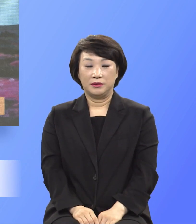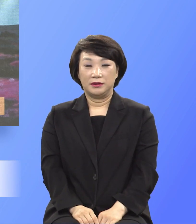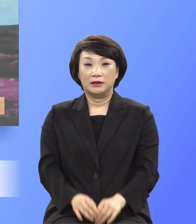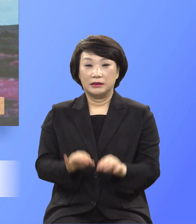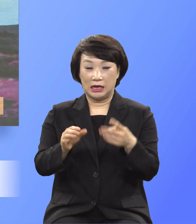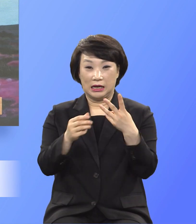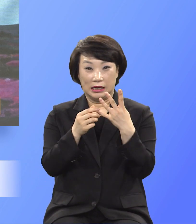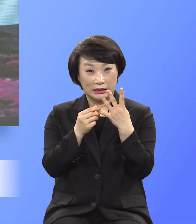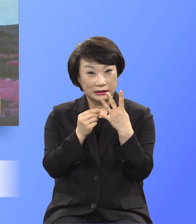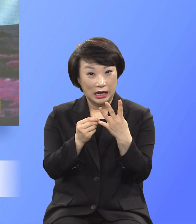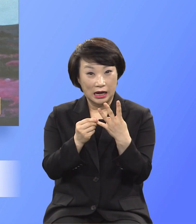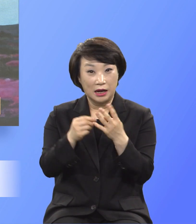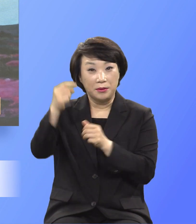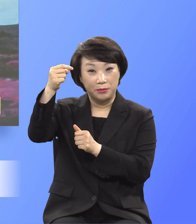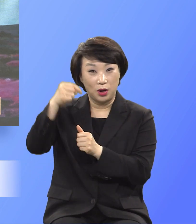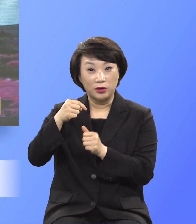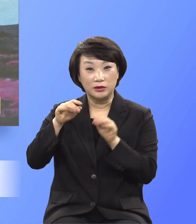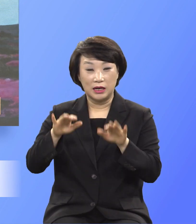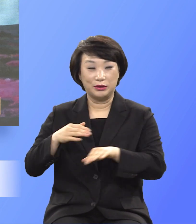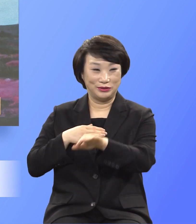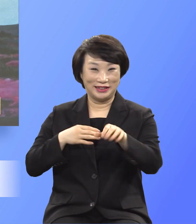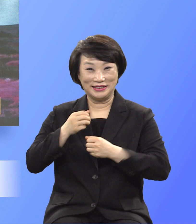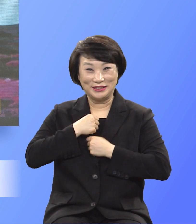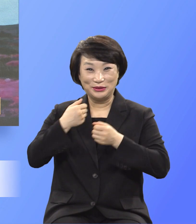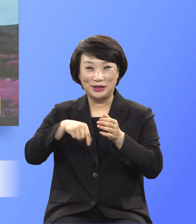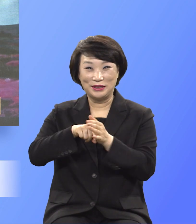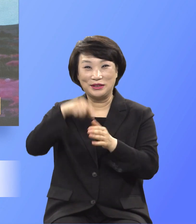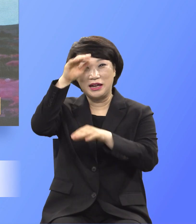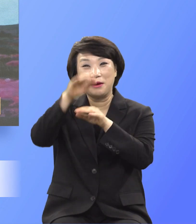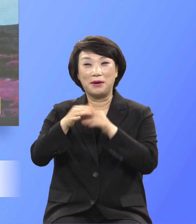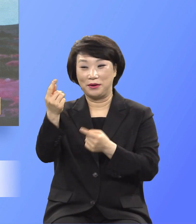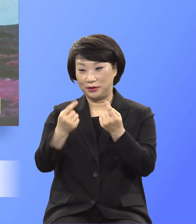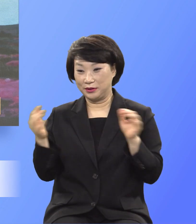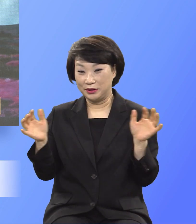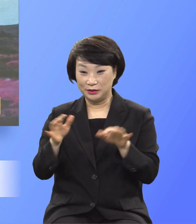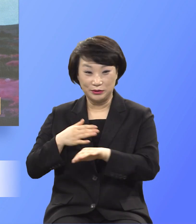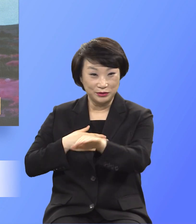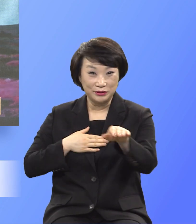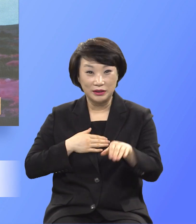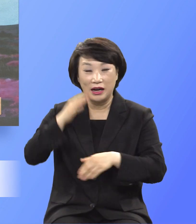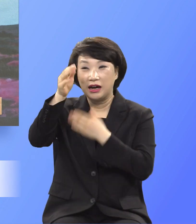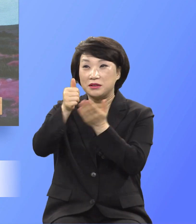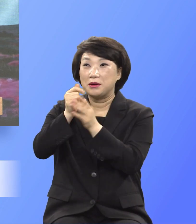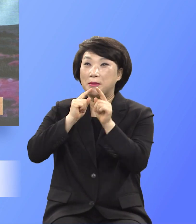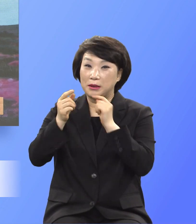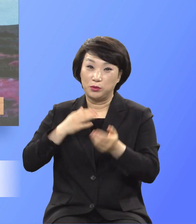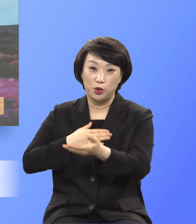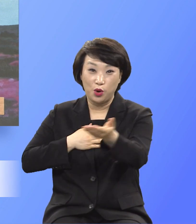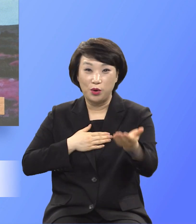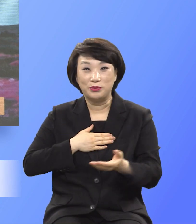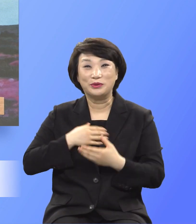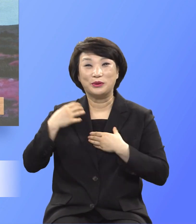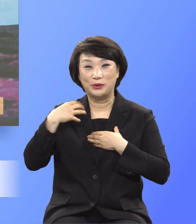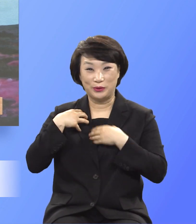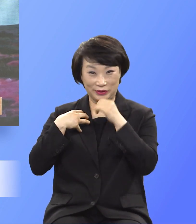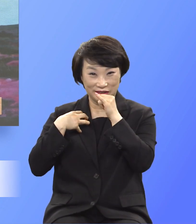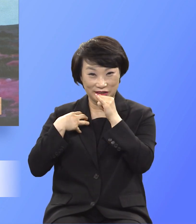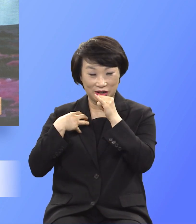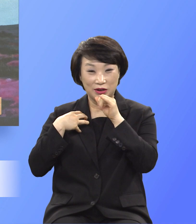제4개명을 지키기 위해서 나왔으니 하나님 말씀을 여러분이 이루셨고 하나님